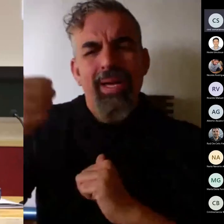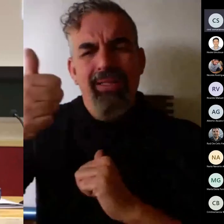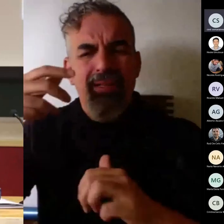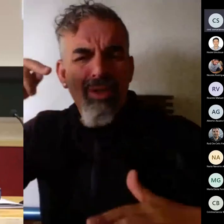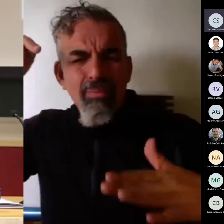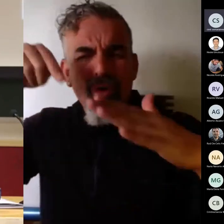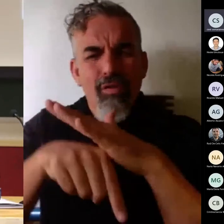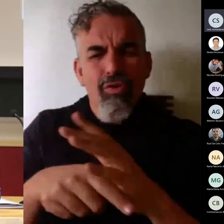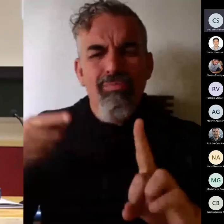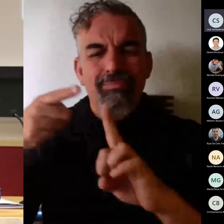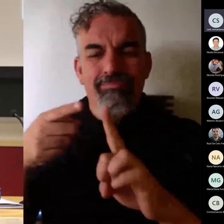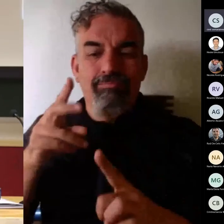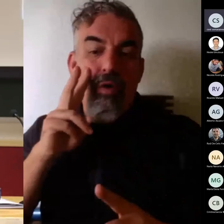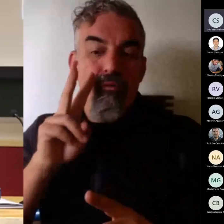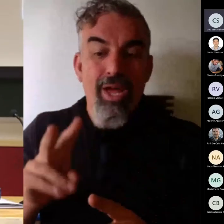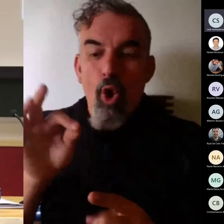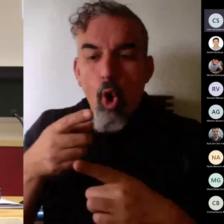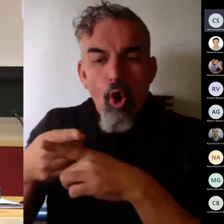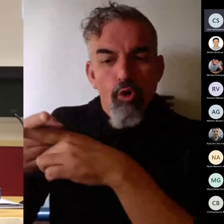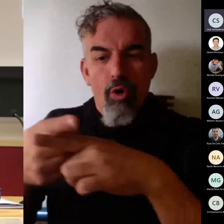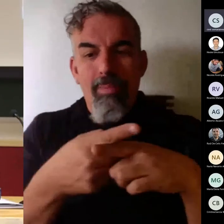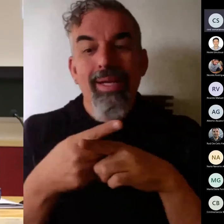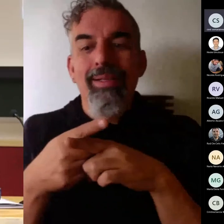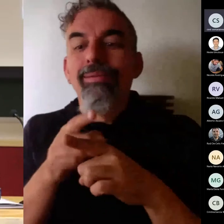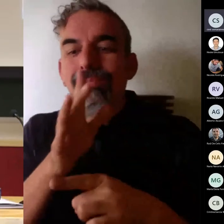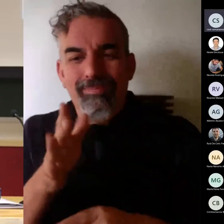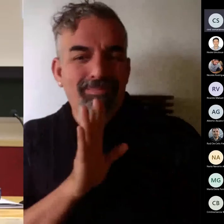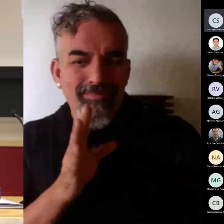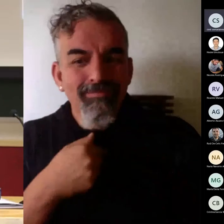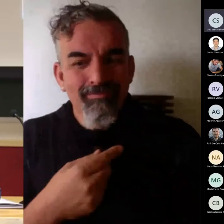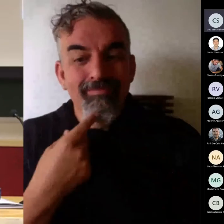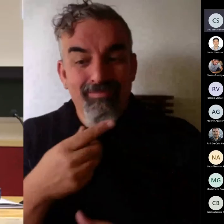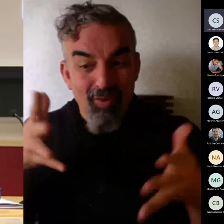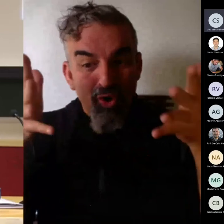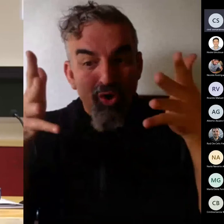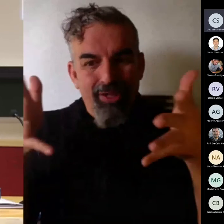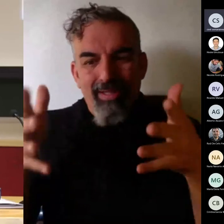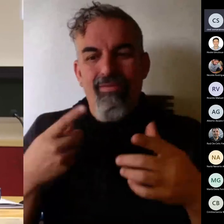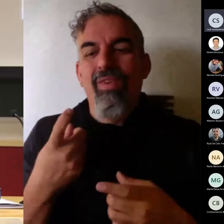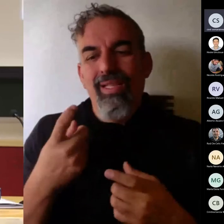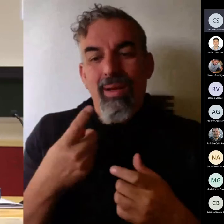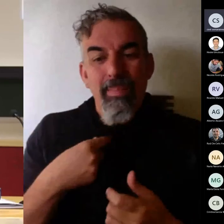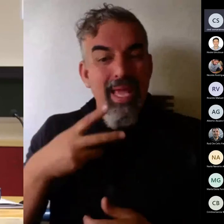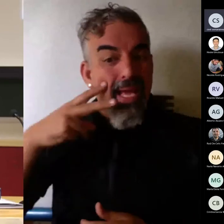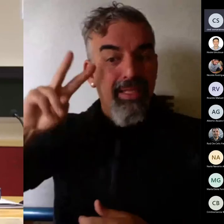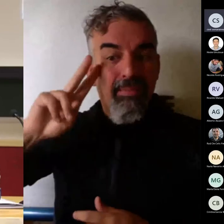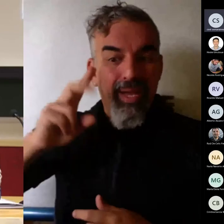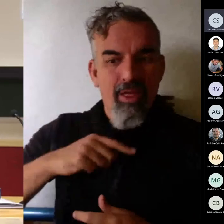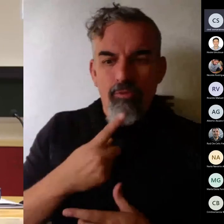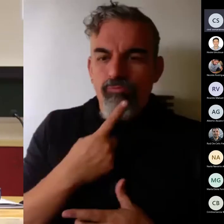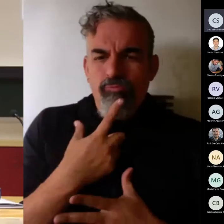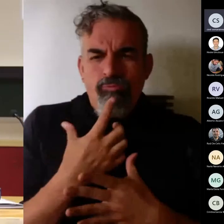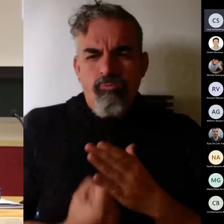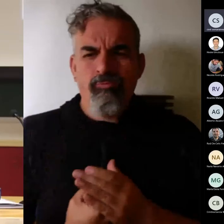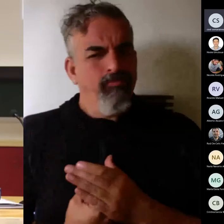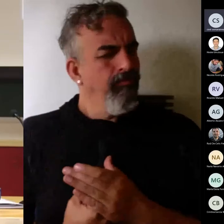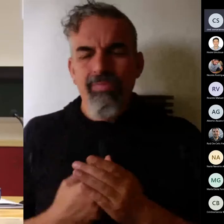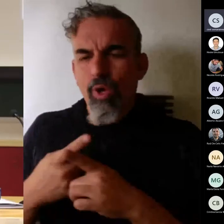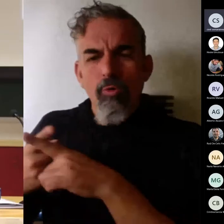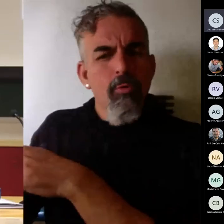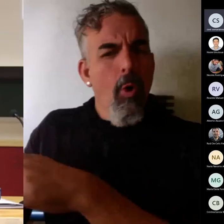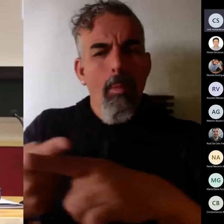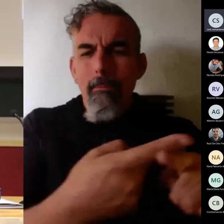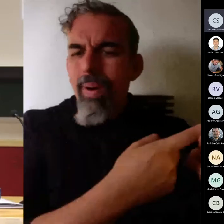compartir porque esa es la tercera mi consejo que compartáis que compartáis incluso muchas